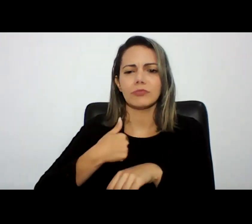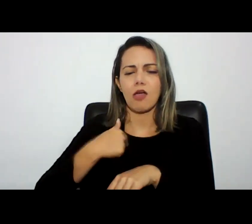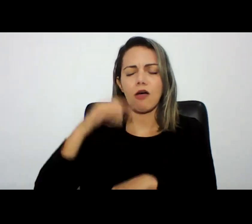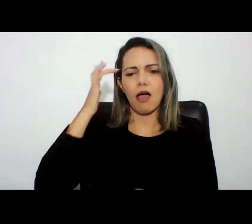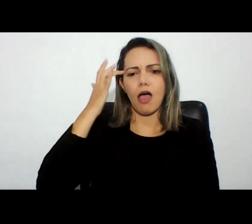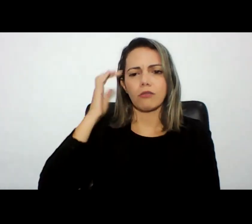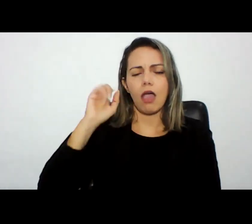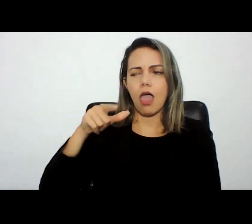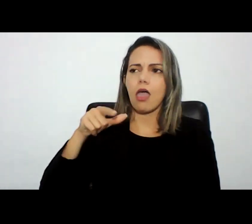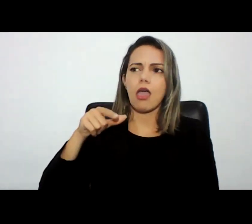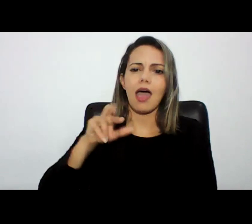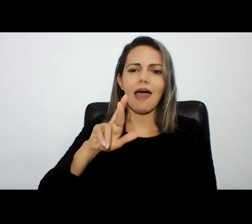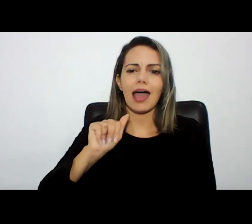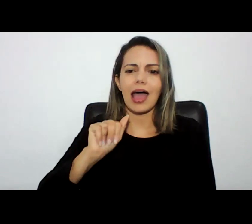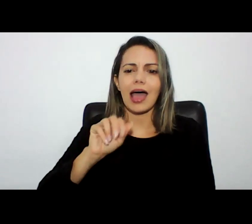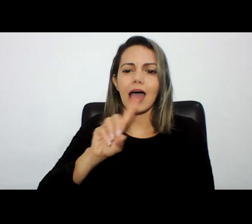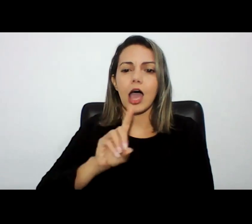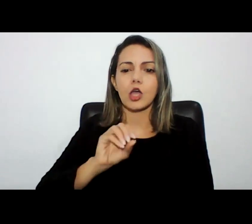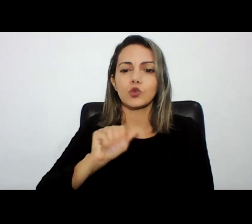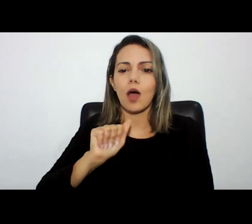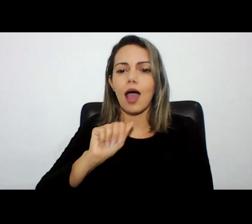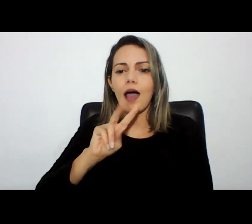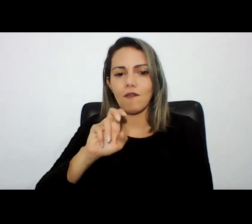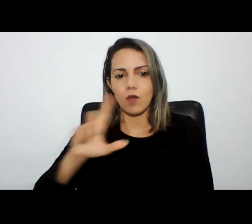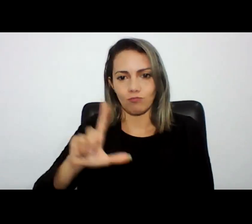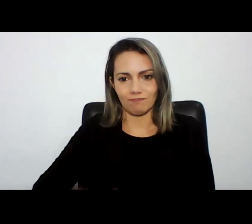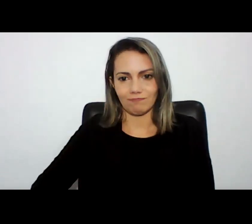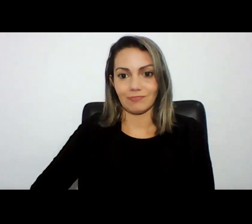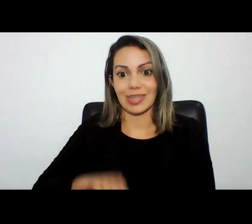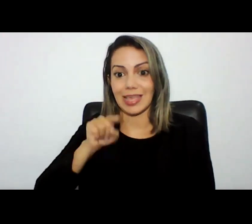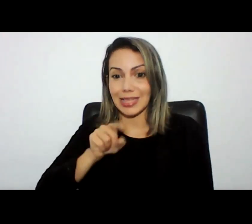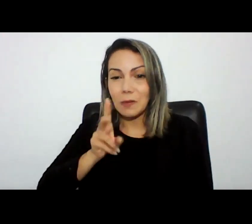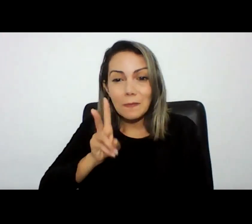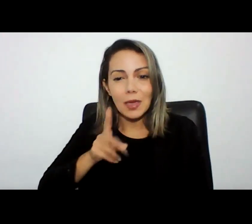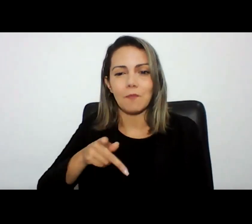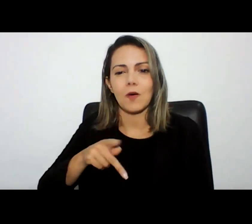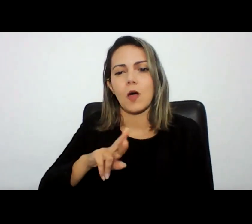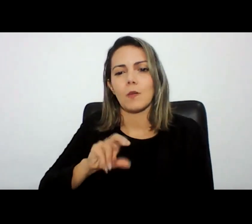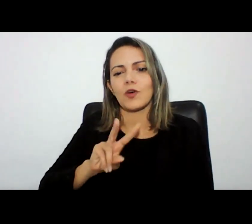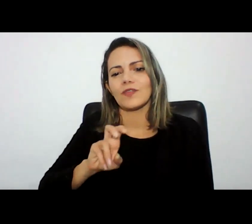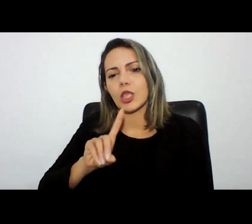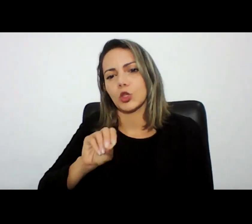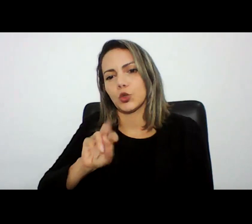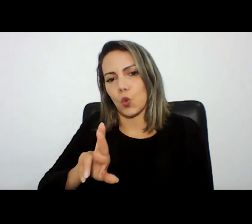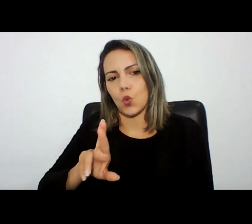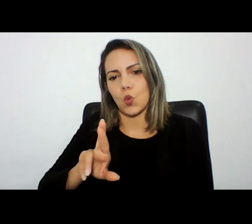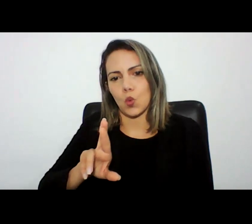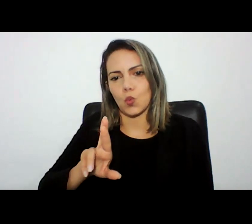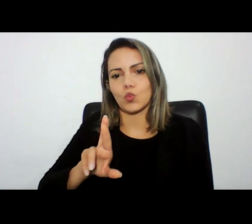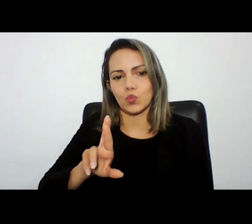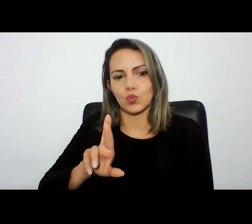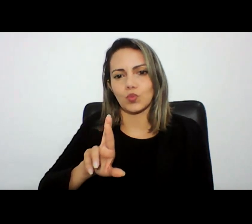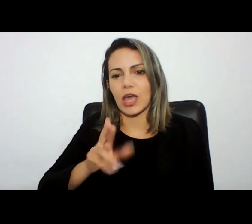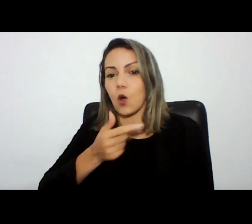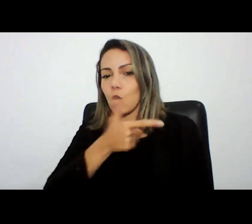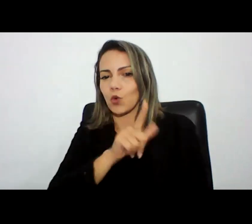e no outro ponto esse mesmo provedor de serviço em uma outra hipótese em que era um outro